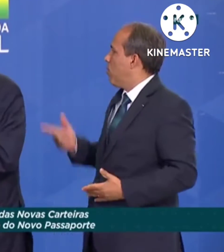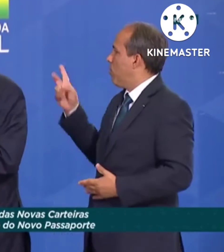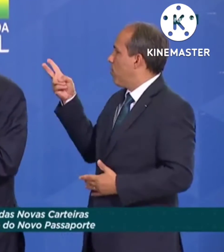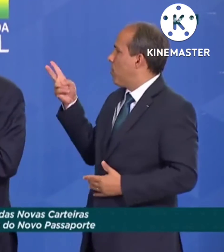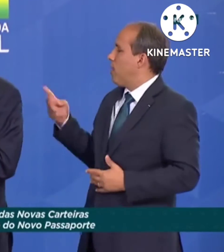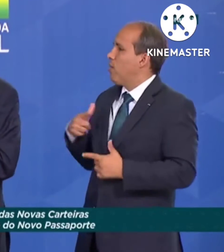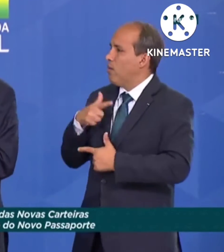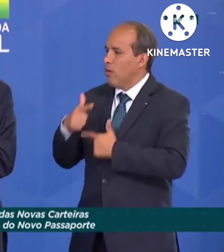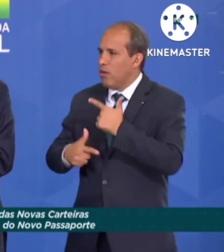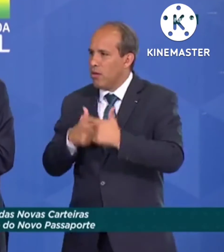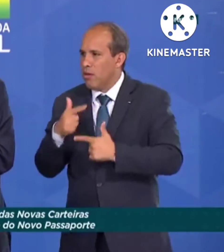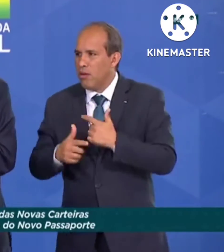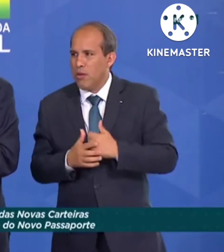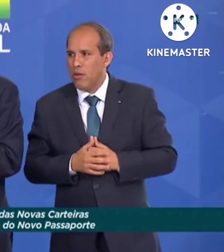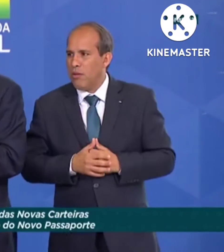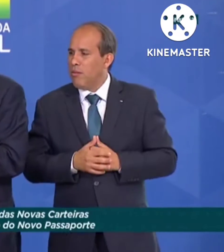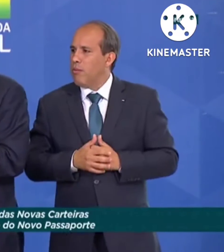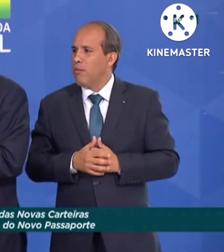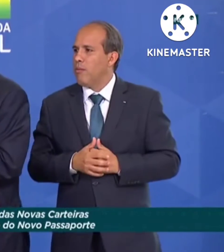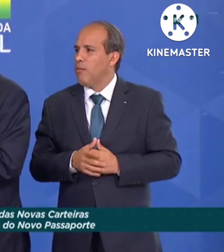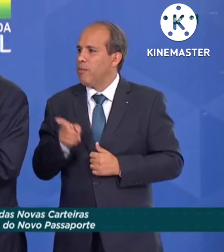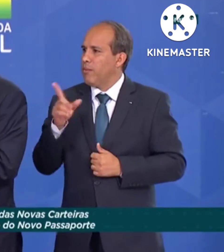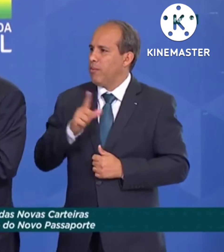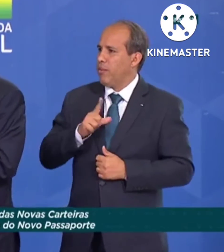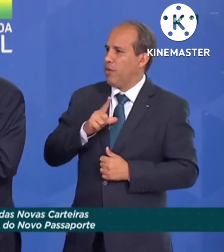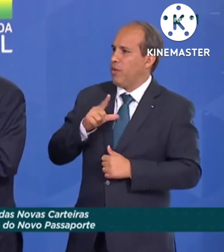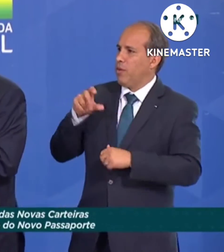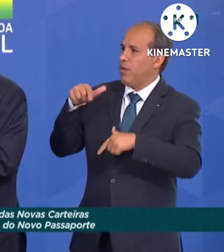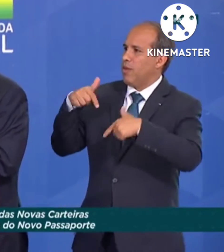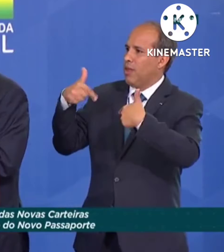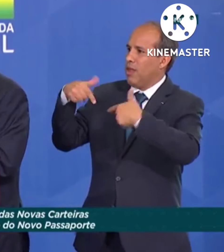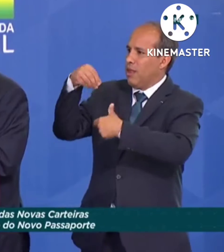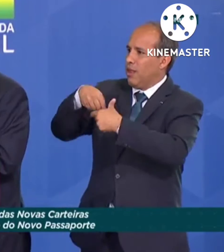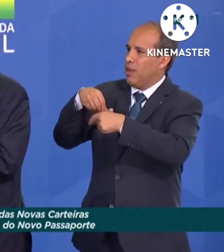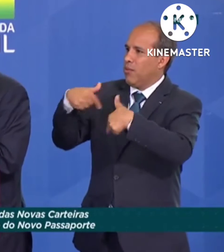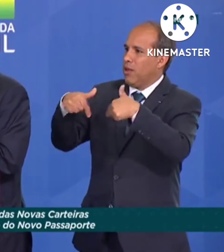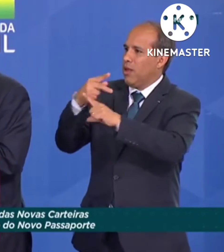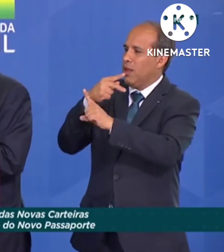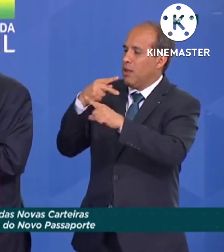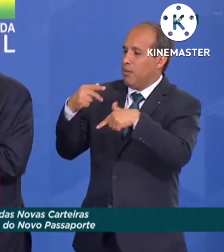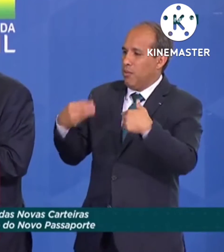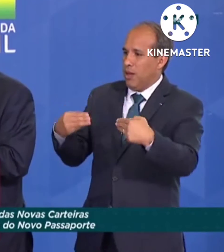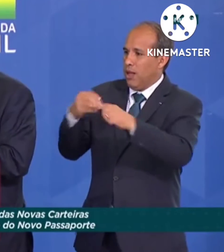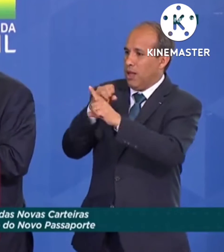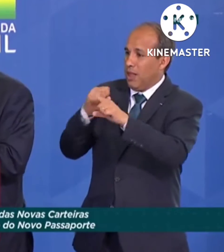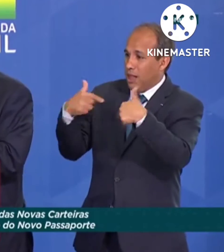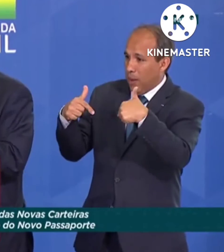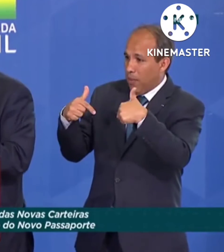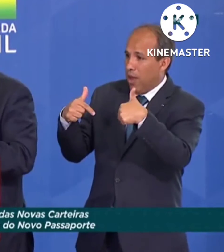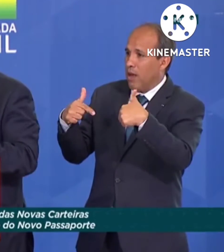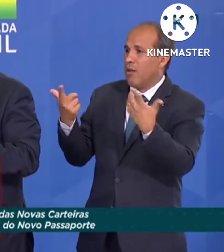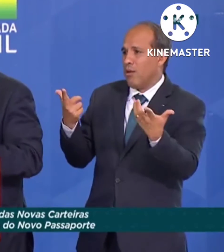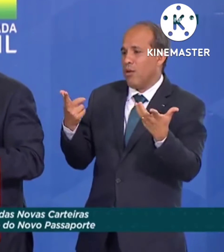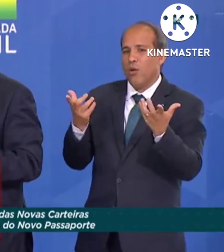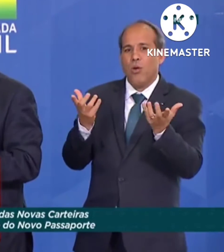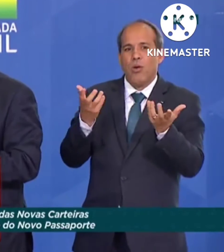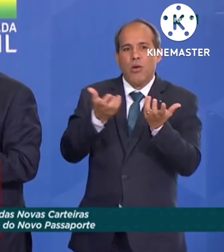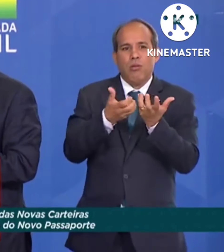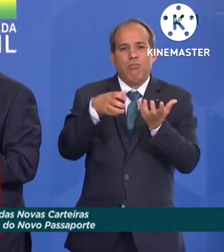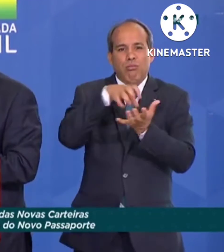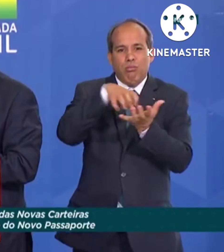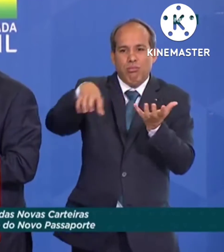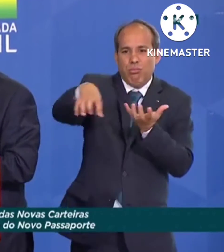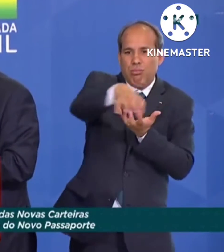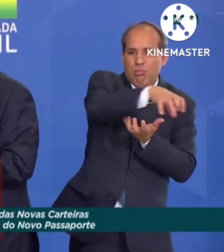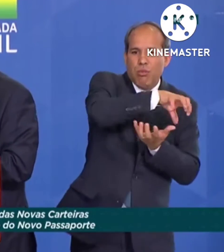agora está na AGU, à época ele estava no Ministério do Trabalho. Então, a equipe digitalizou praticamente o